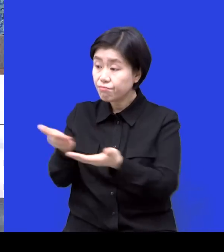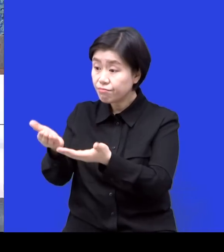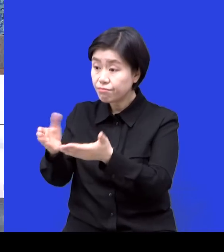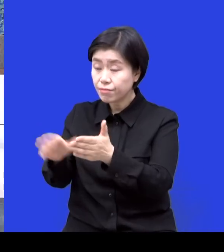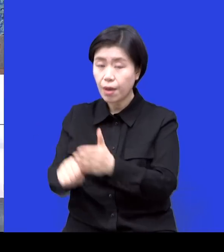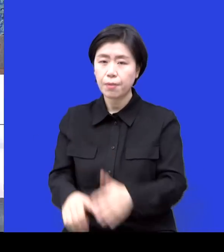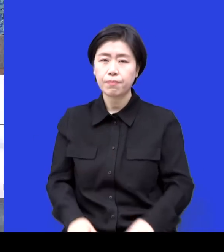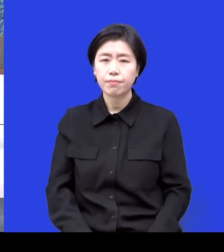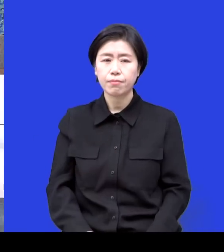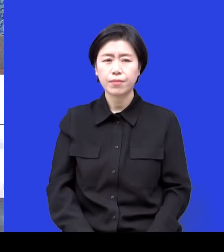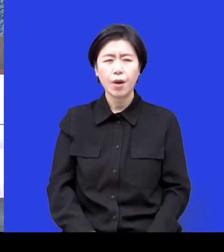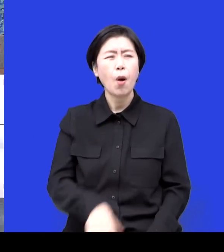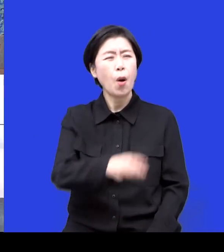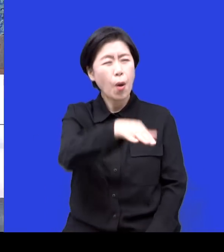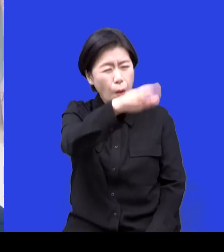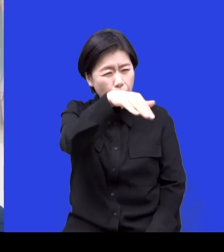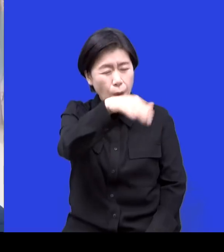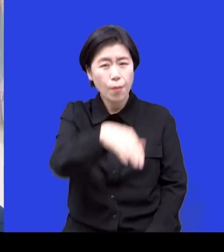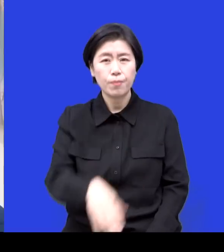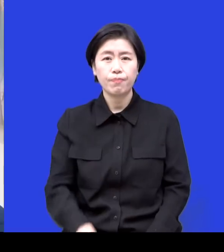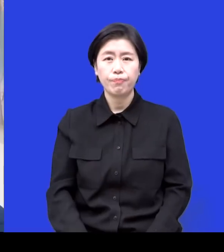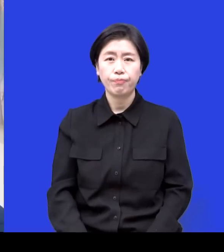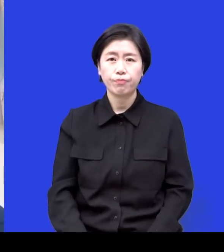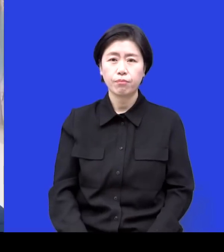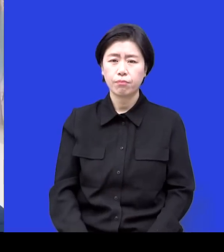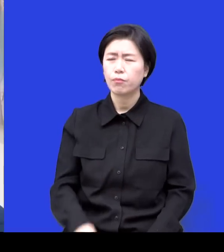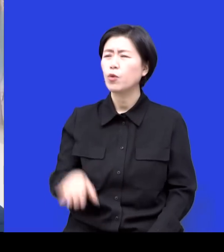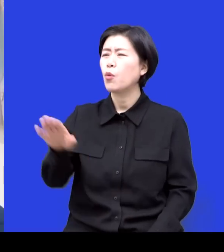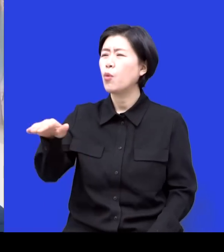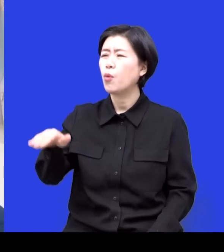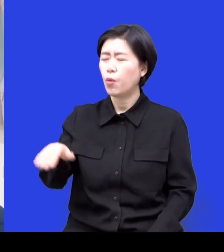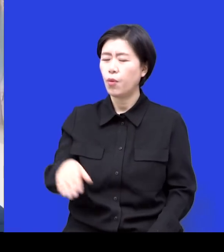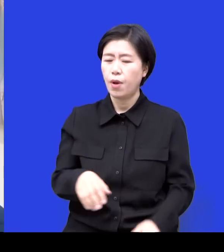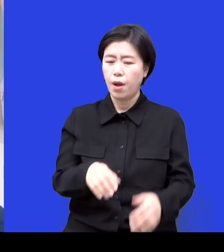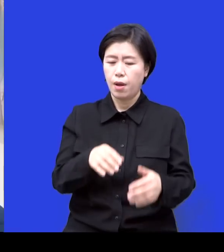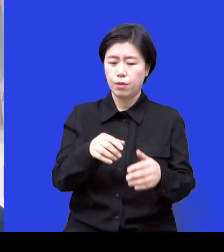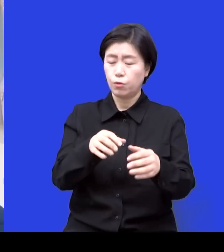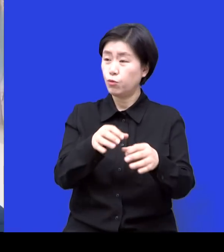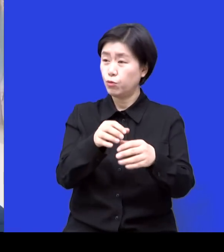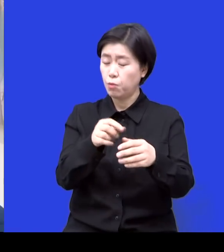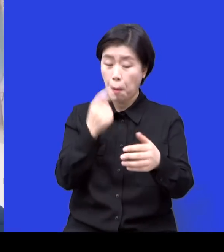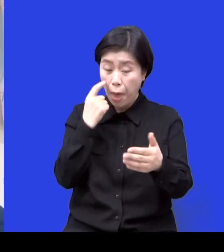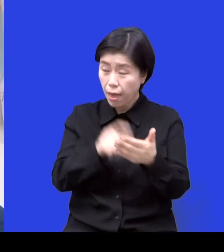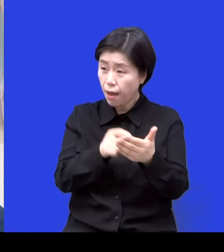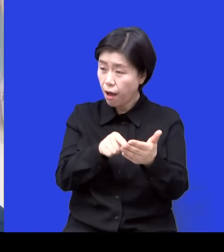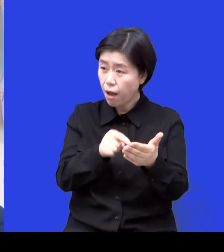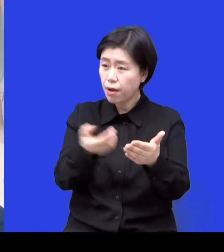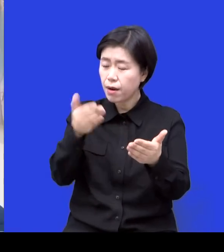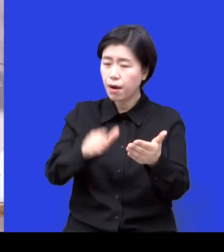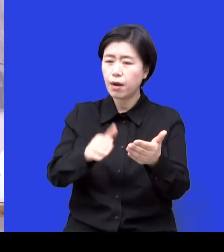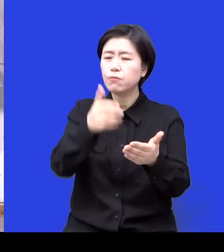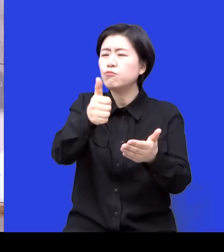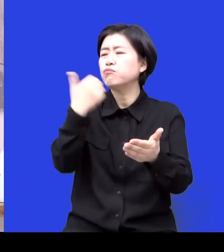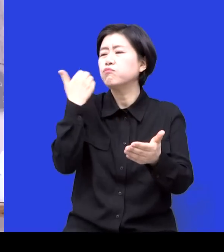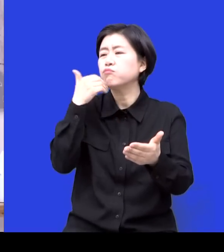이쪽으로 오세요 이러시더라고요 제 엄마는 어떤 사람이 이걸 정신없이 이렇게 잃어버렸을까 수표가 너무